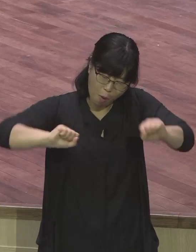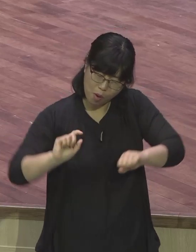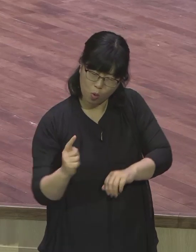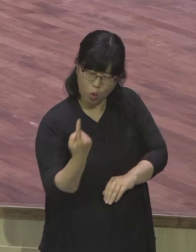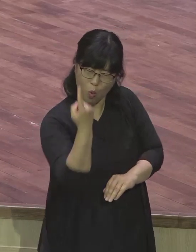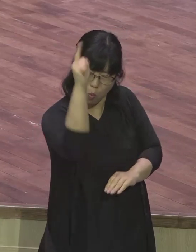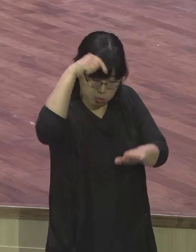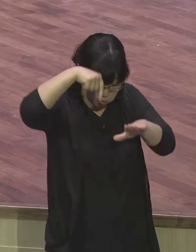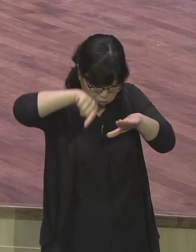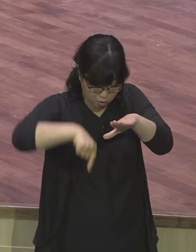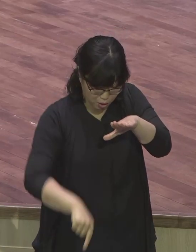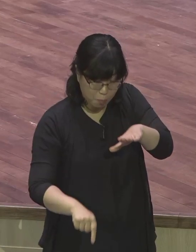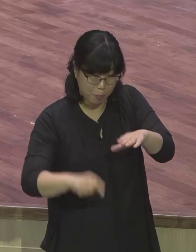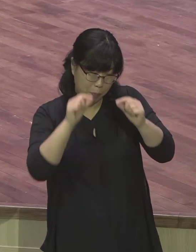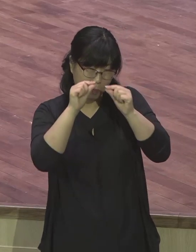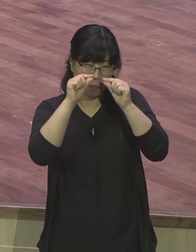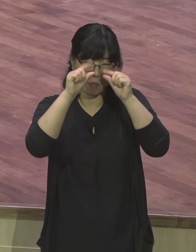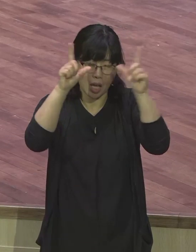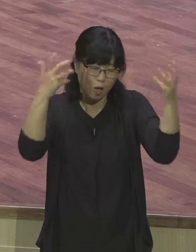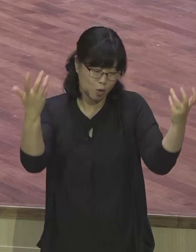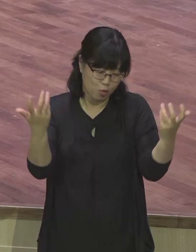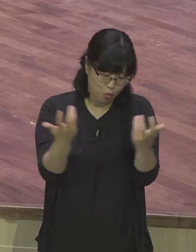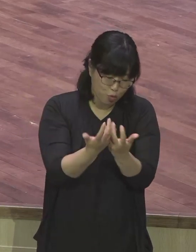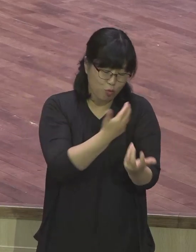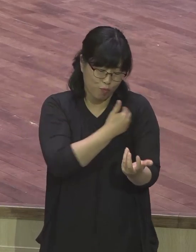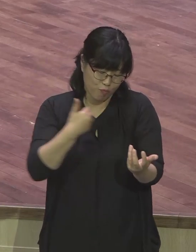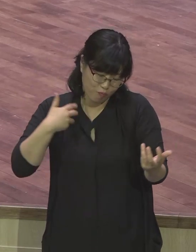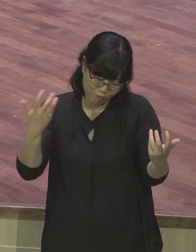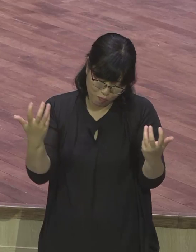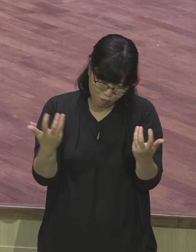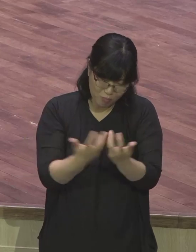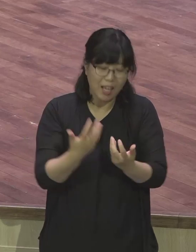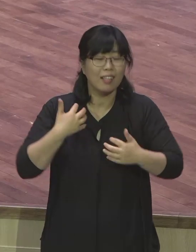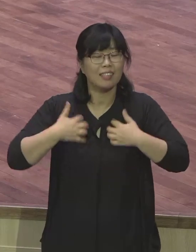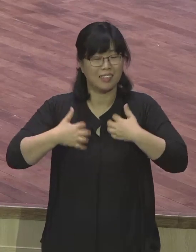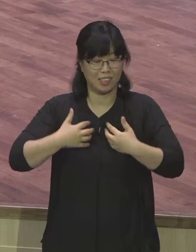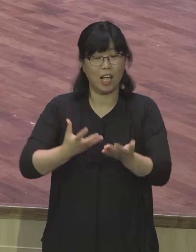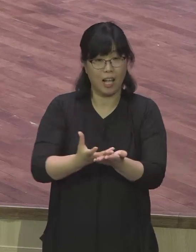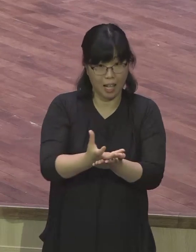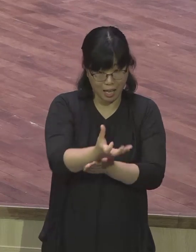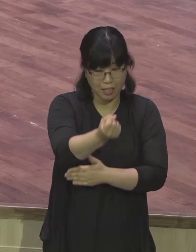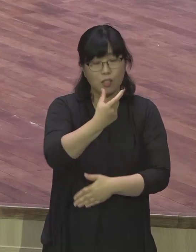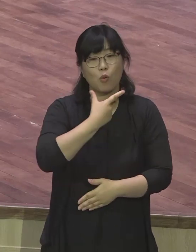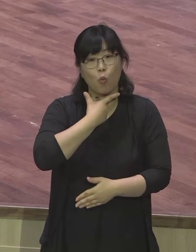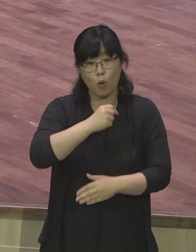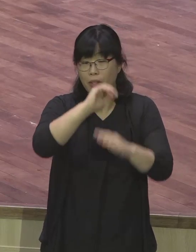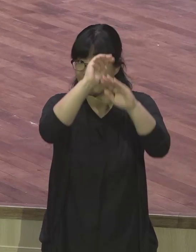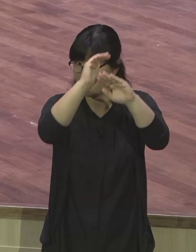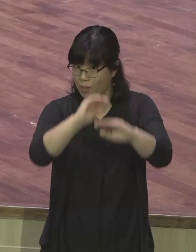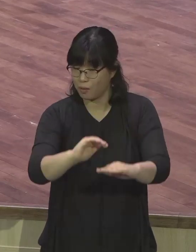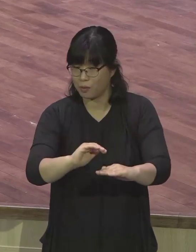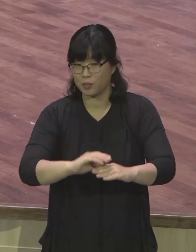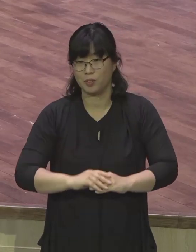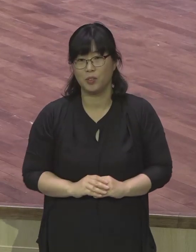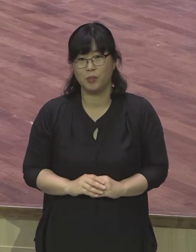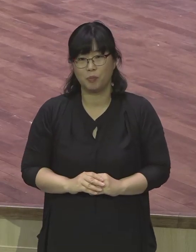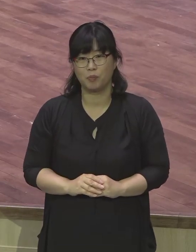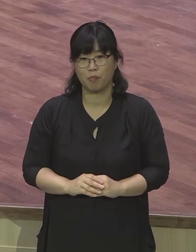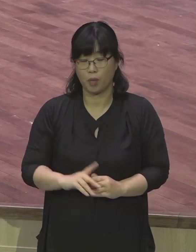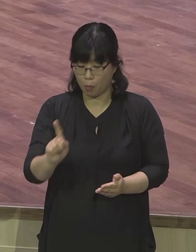구하는다고 말씀하고 있습니다 바울은 중요한 제자들에게 그리스의 넓이와 길이와